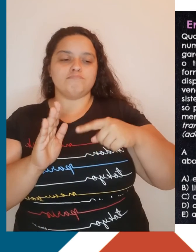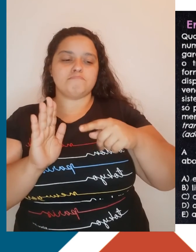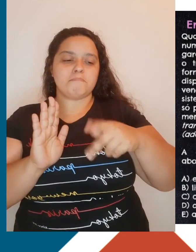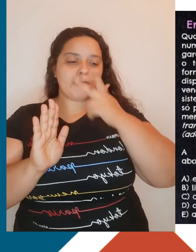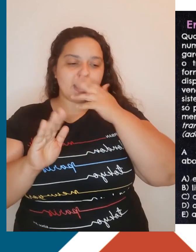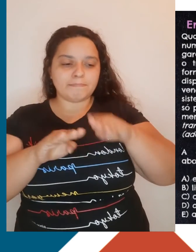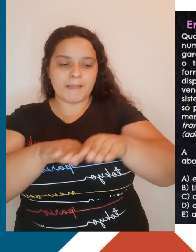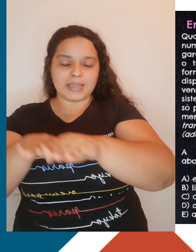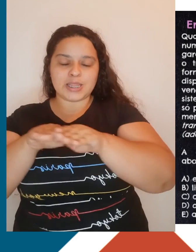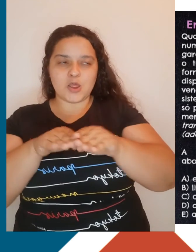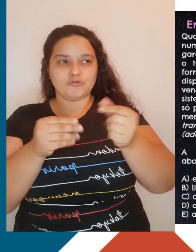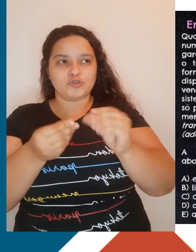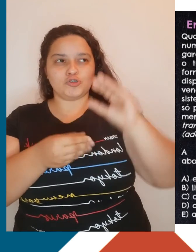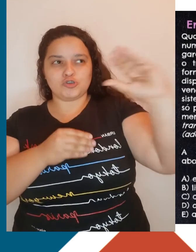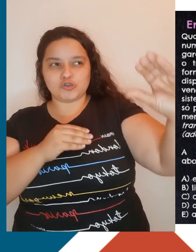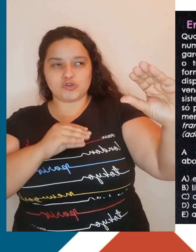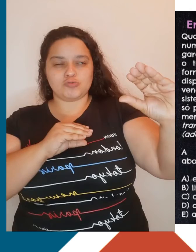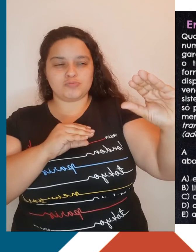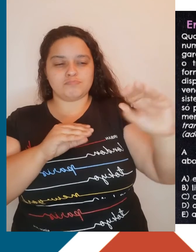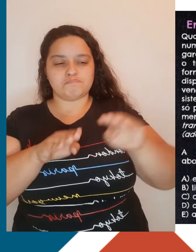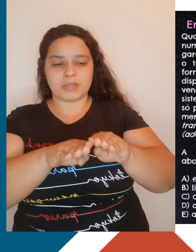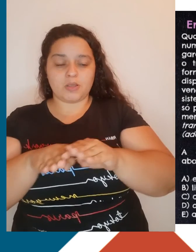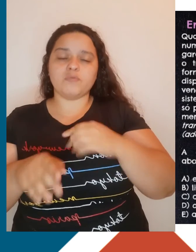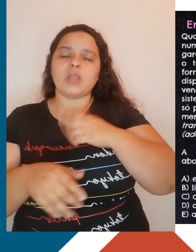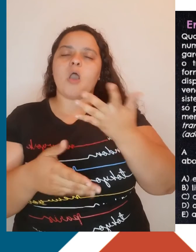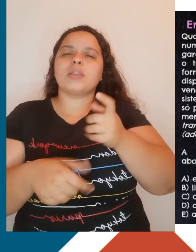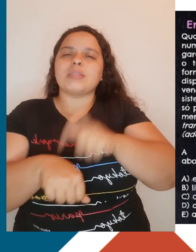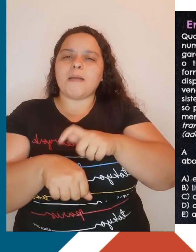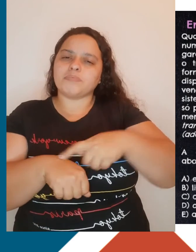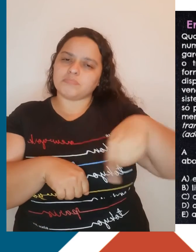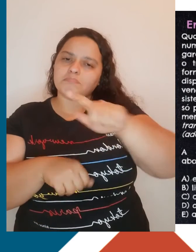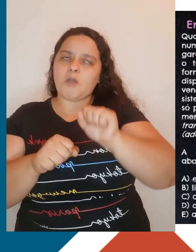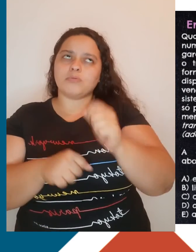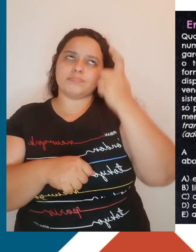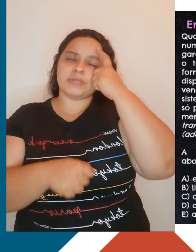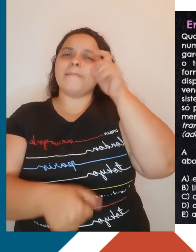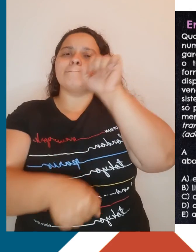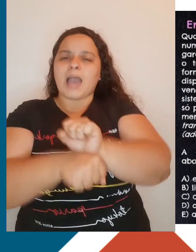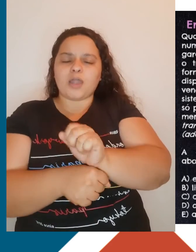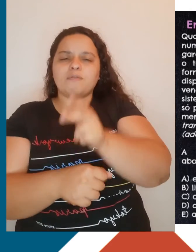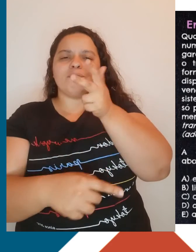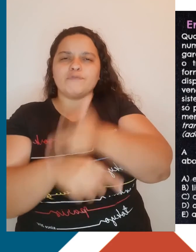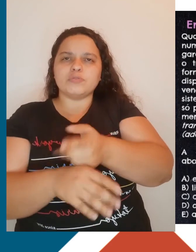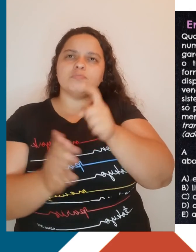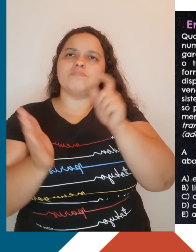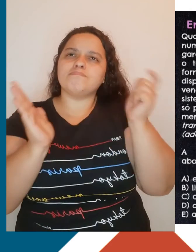Eu vou dar um tempinho para você responder essa questão. Para o vídeo, analisa com calma as